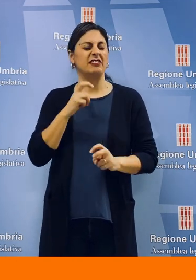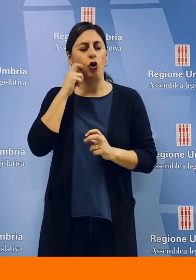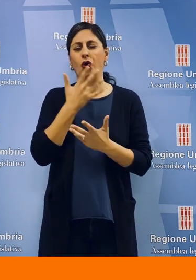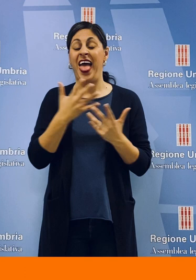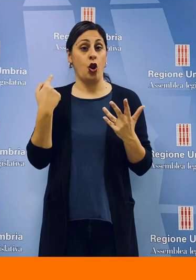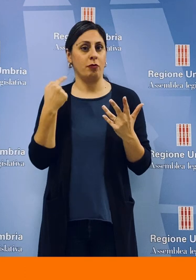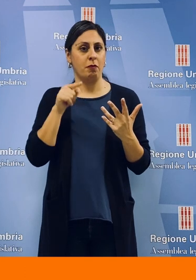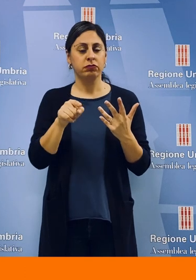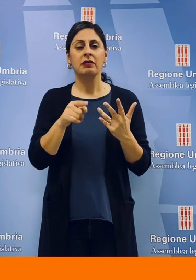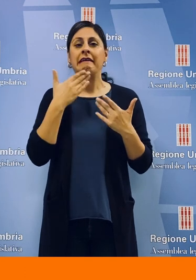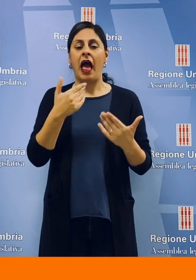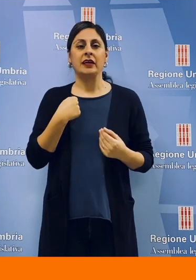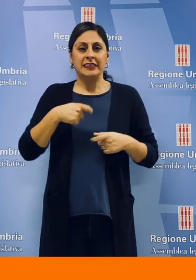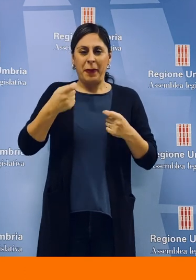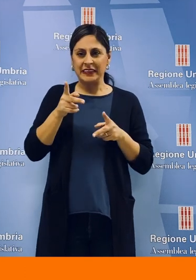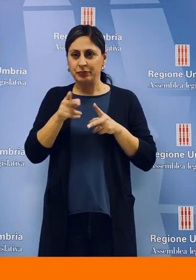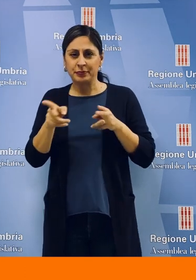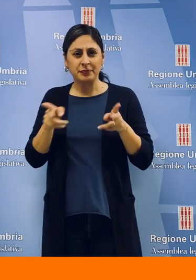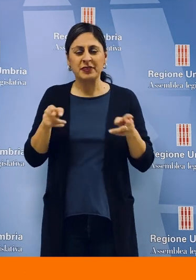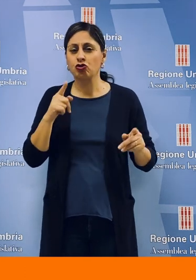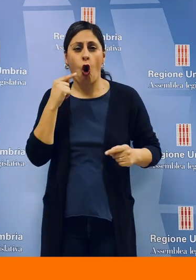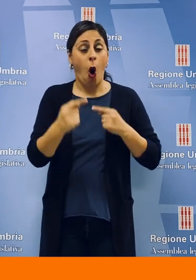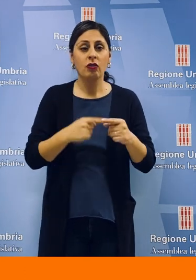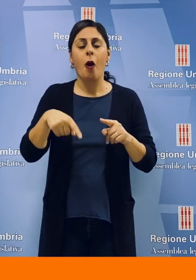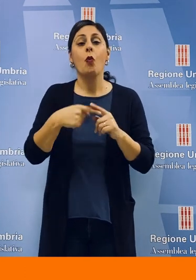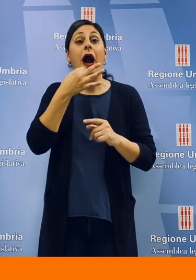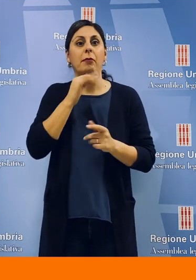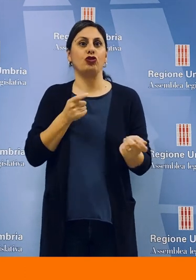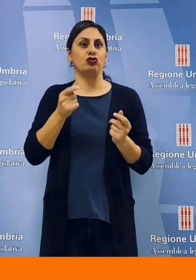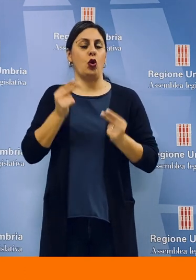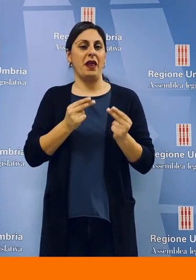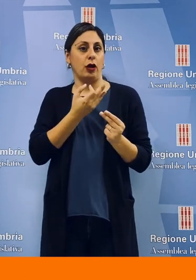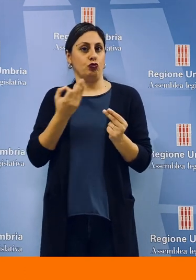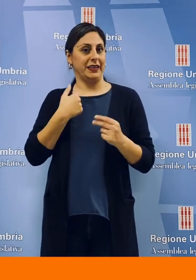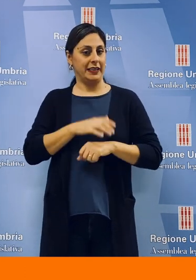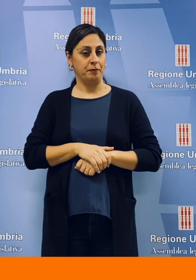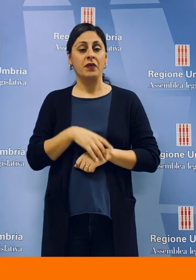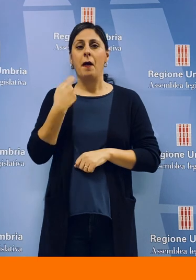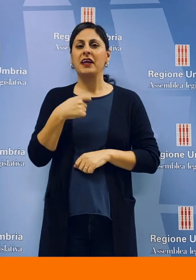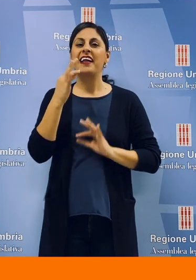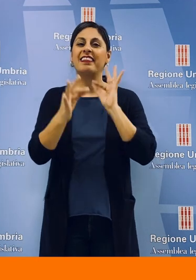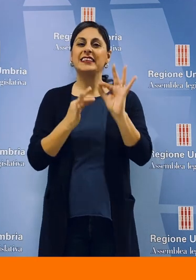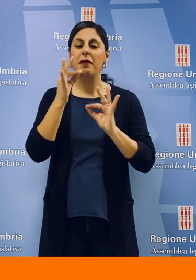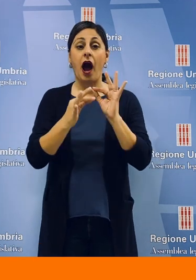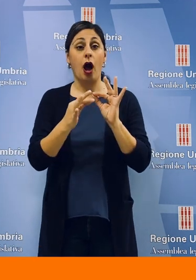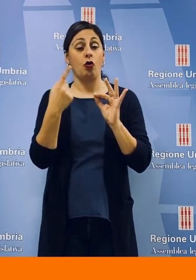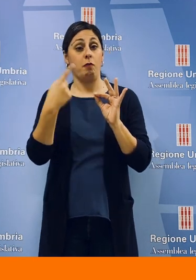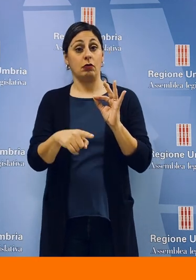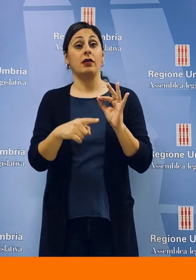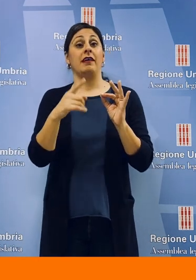sforzo enorme, fatto di spending review continua e capacità di gestione del bilancio. La Presidente ha spiegato che il documento economico